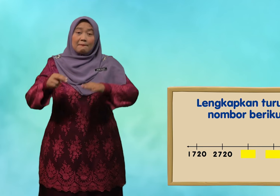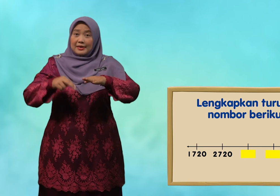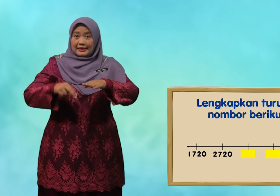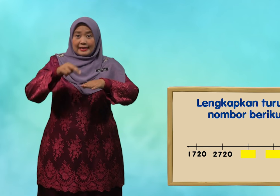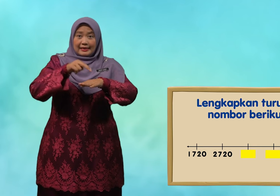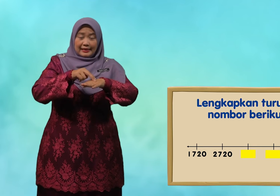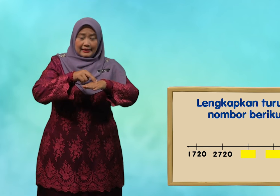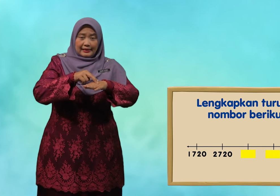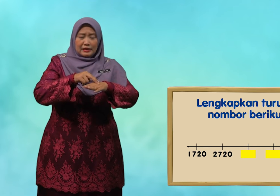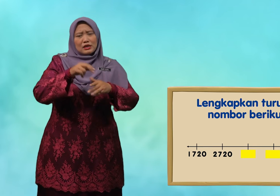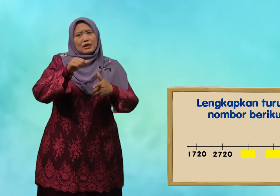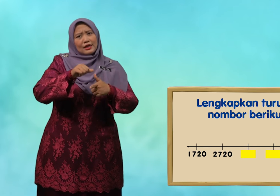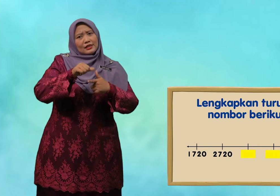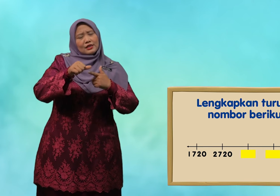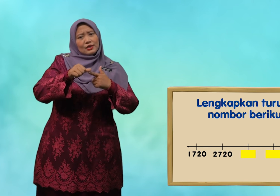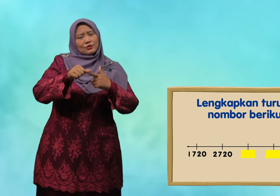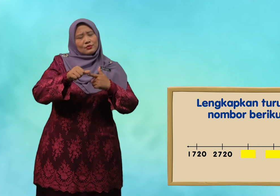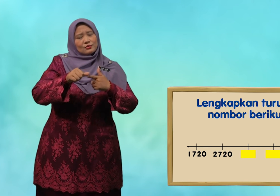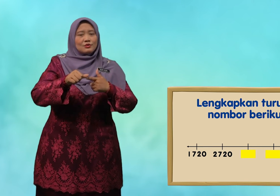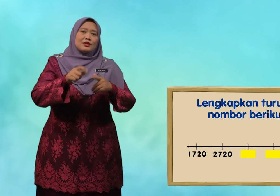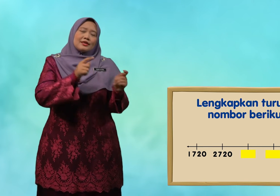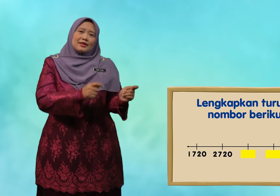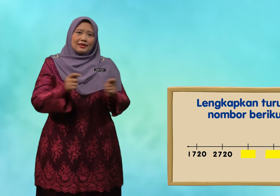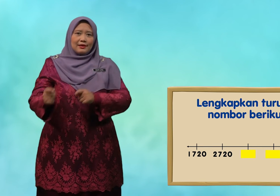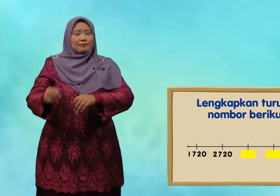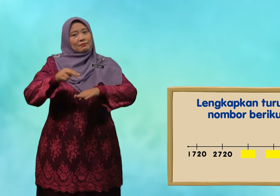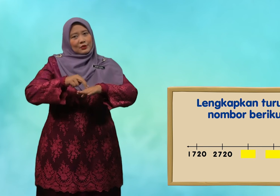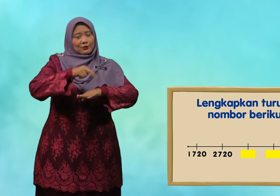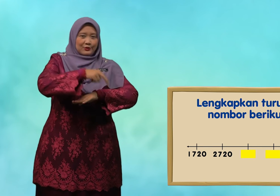menaik atau tertib menurun